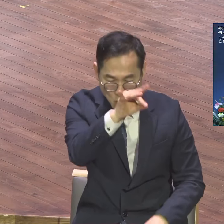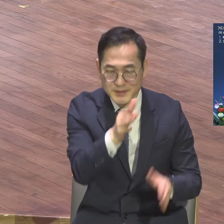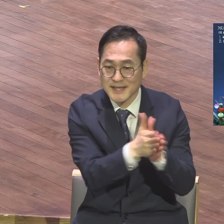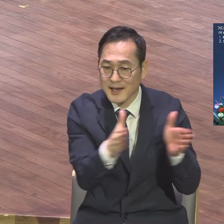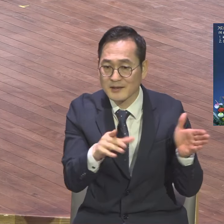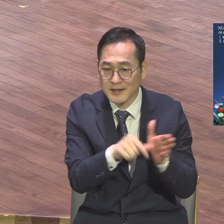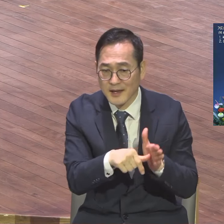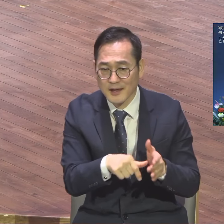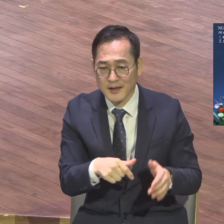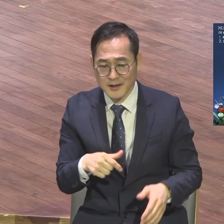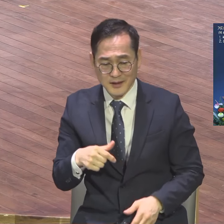신학교 사망이 됩니다